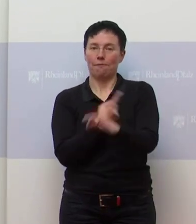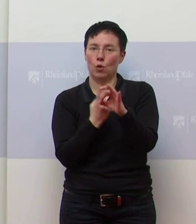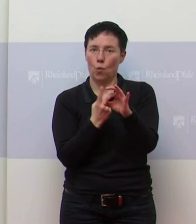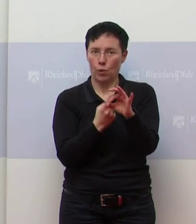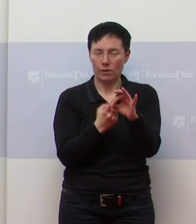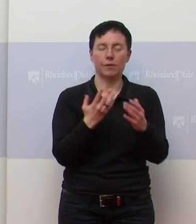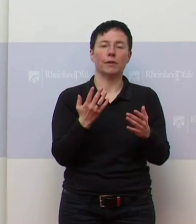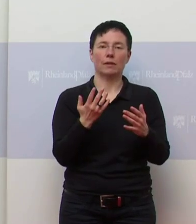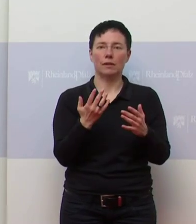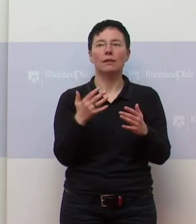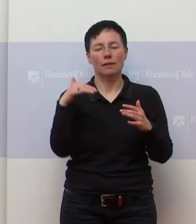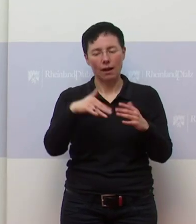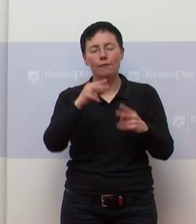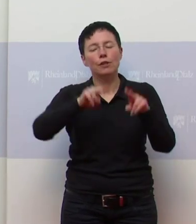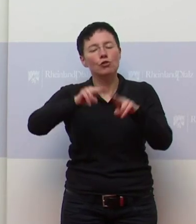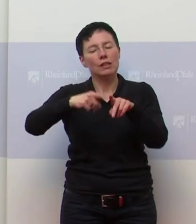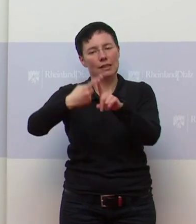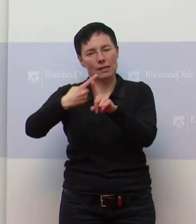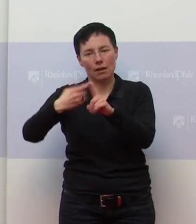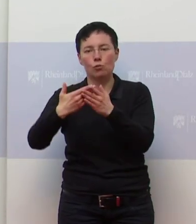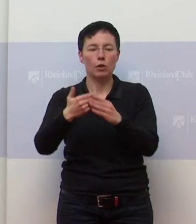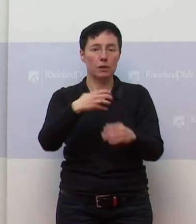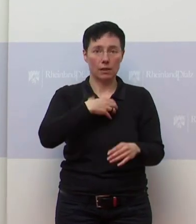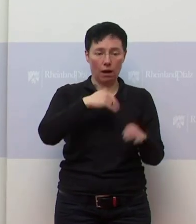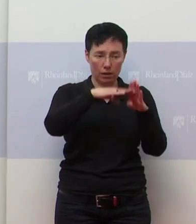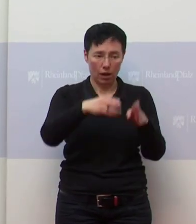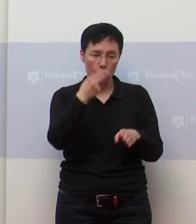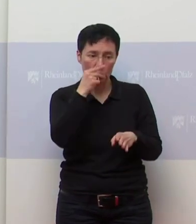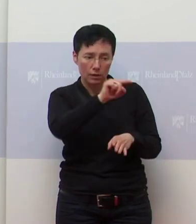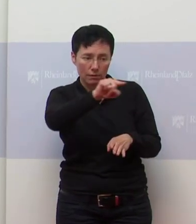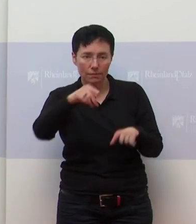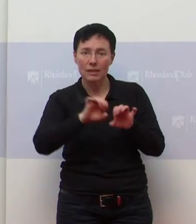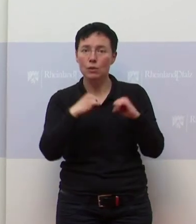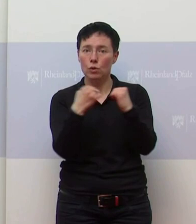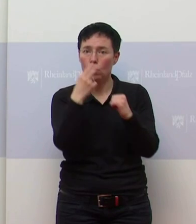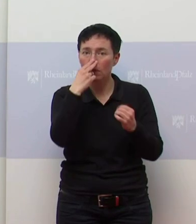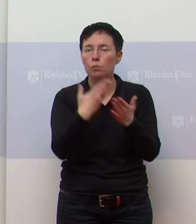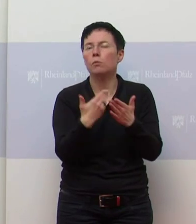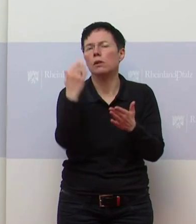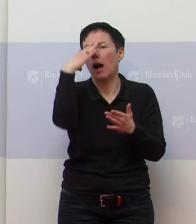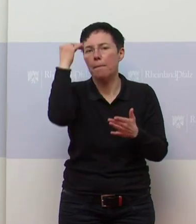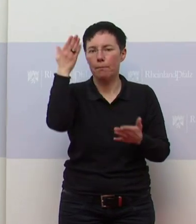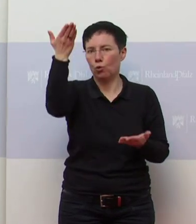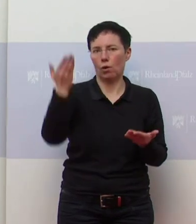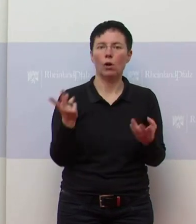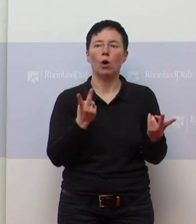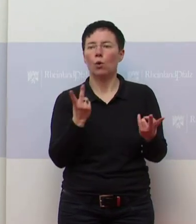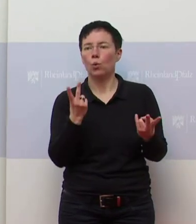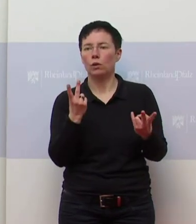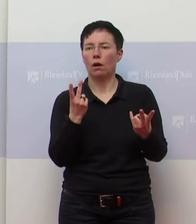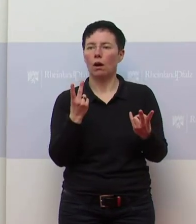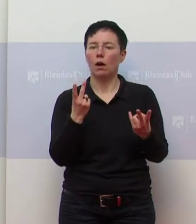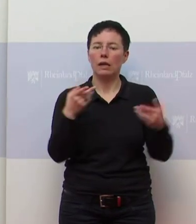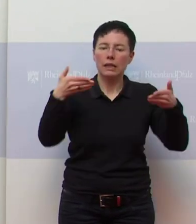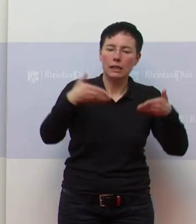Entscheidungen, unter anderem auch die Situation in den Krankenhäusern, wo beispielsweise in Hamburg und auch der Vorsitzende